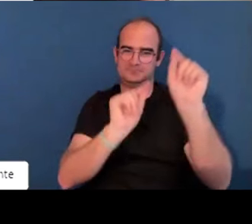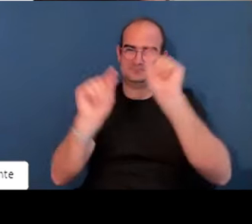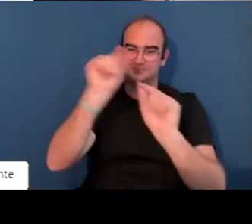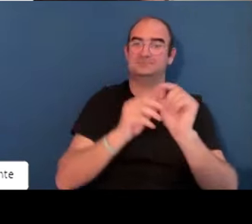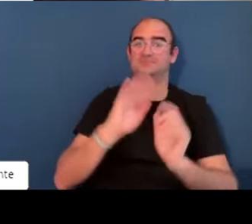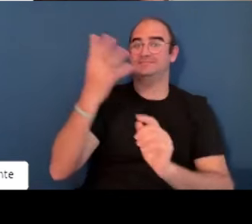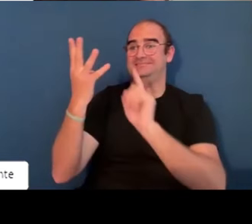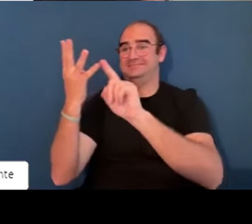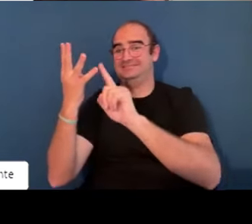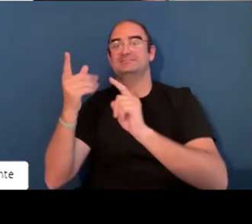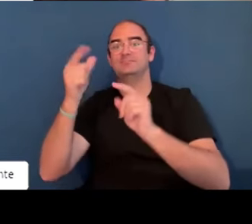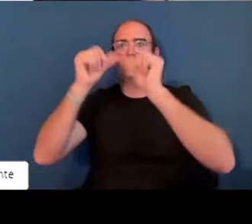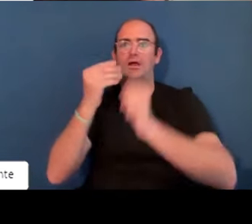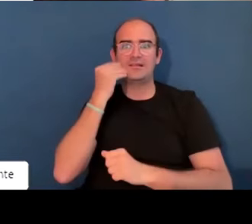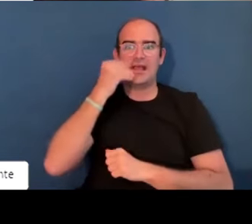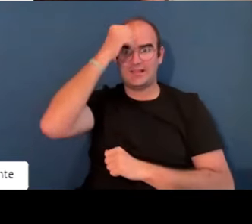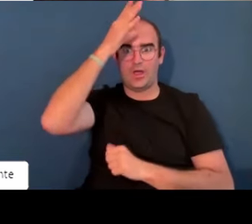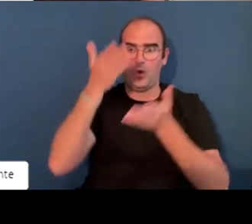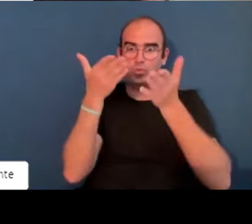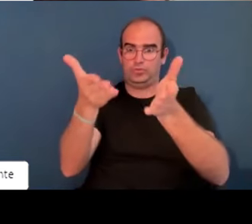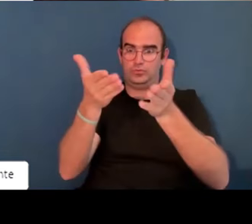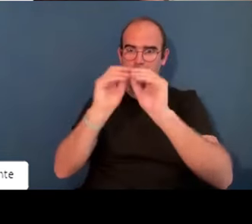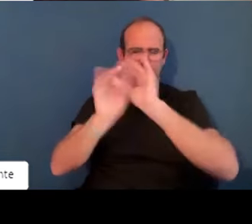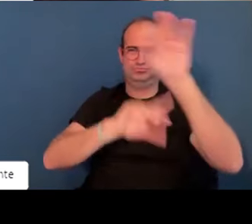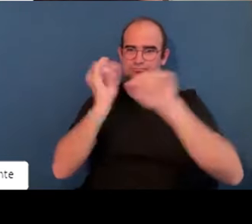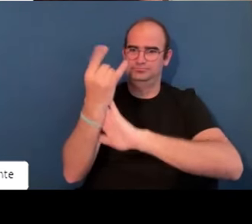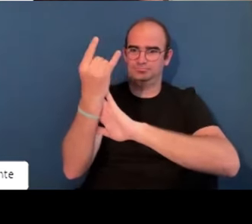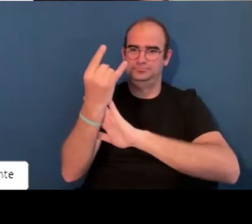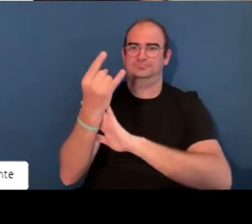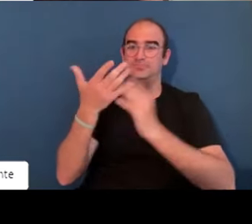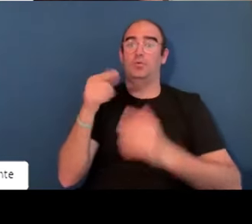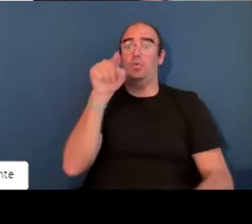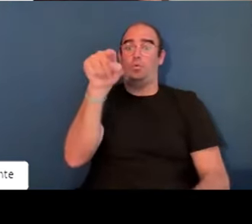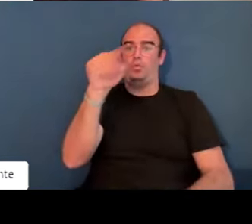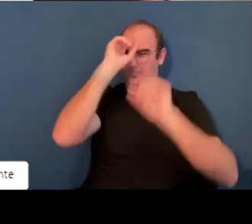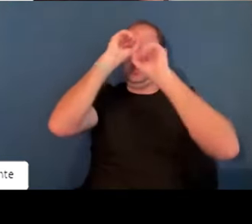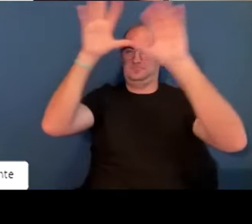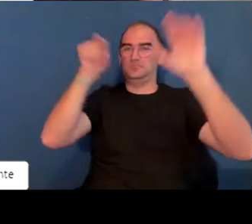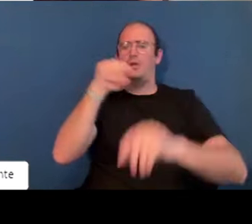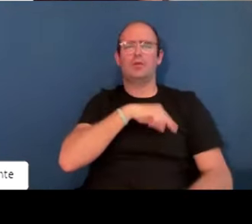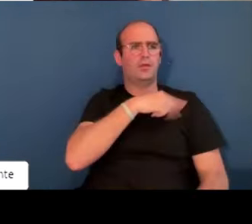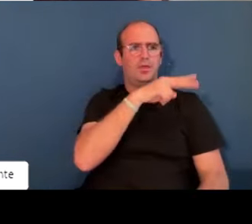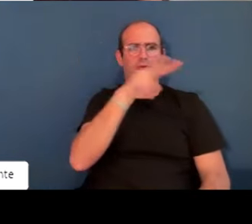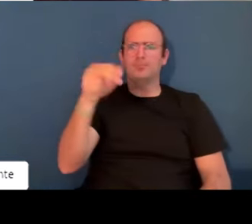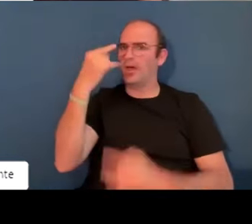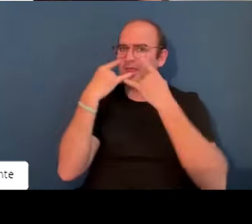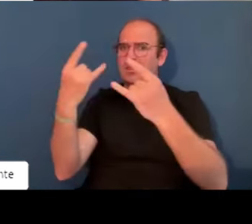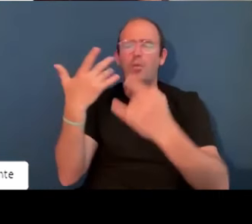fueran más visuales más bonitos a meterles un diseño mucho más atractivo y ahora mismo